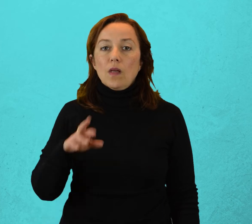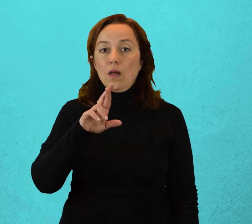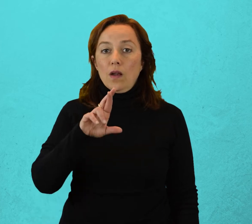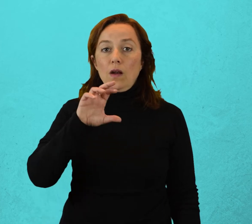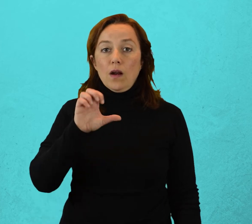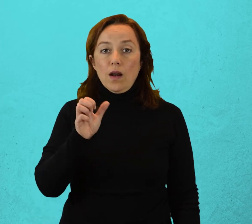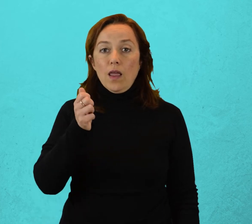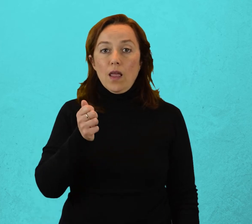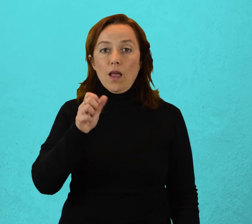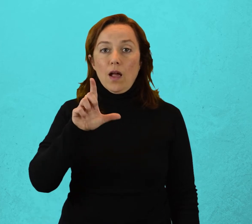Realismo